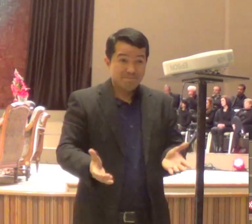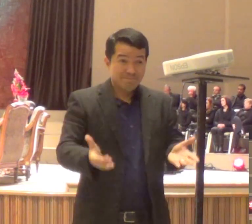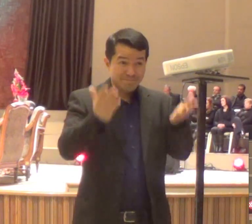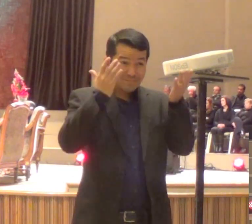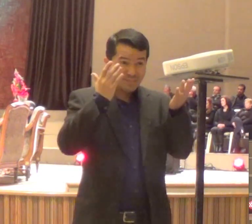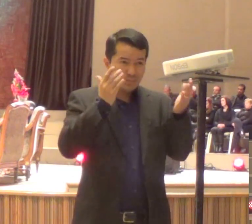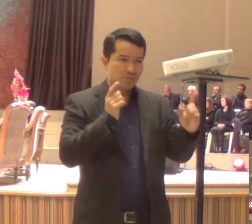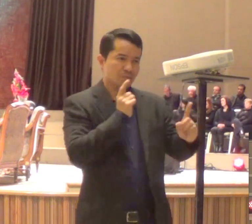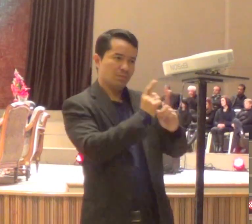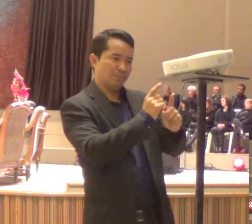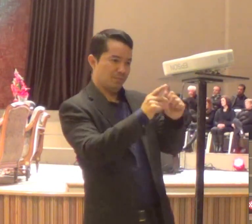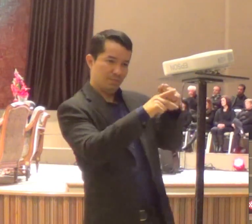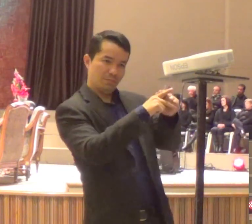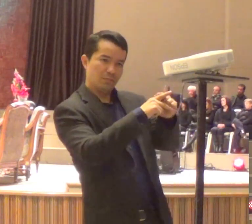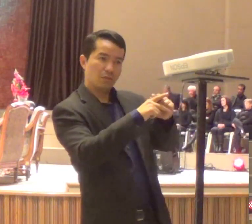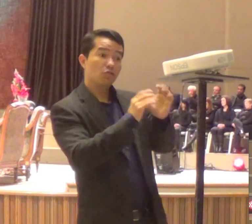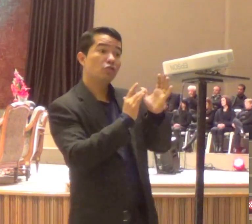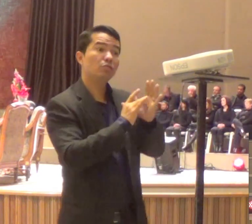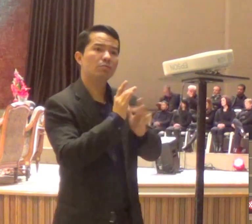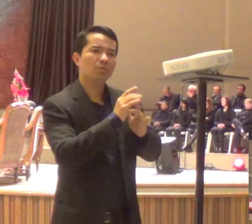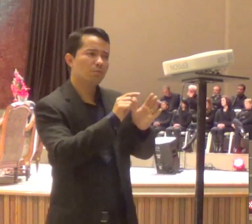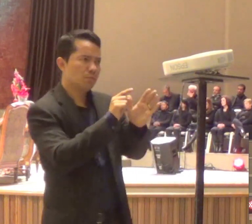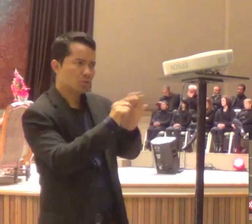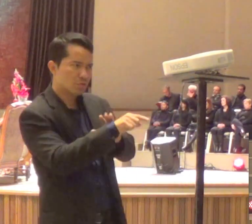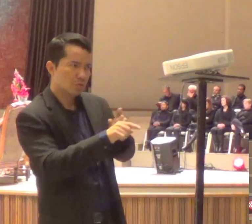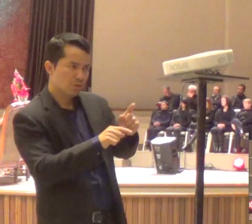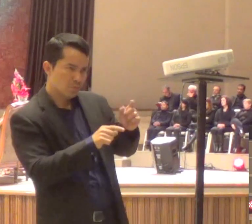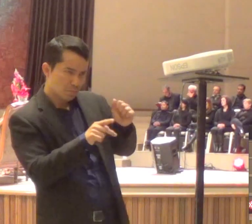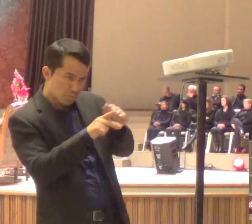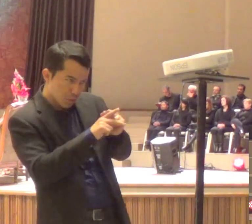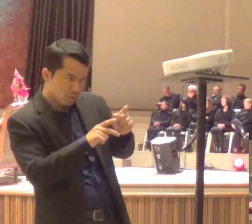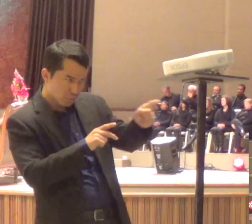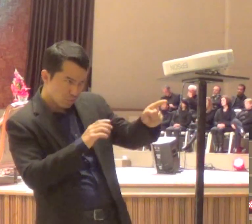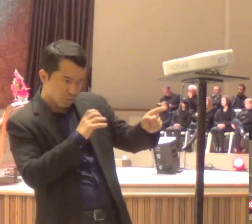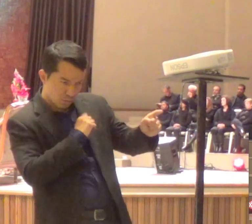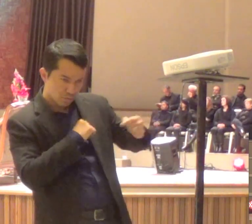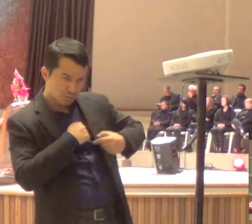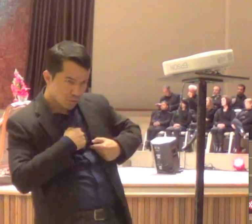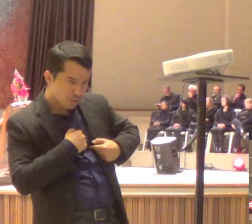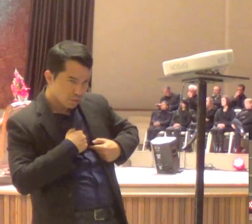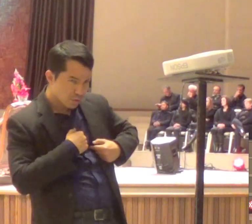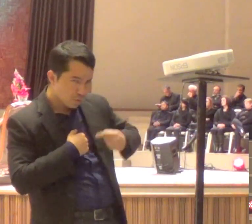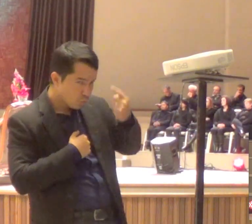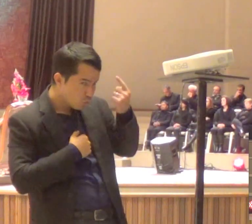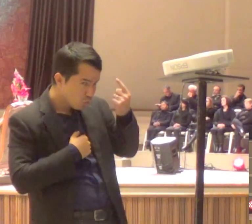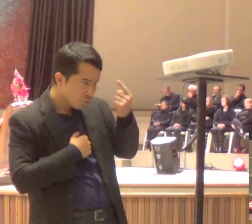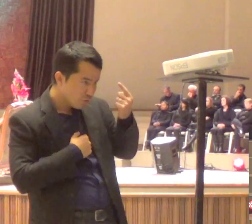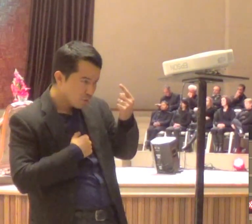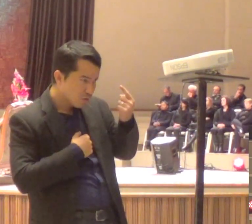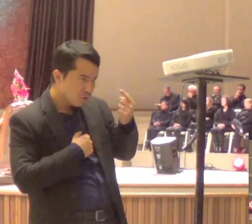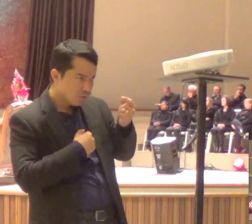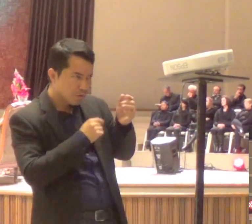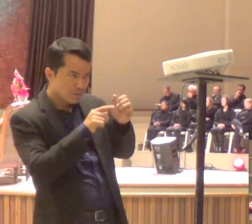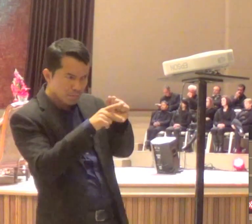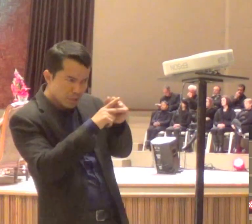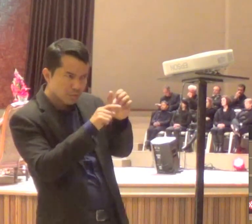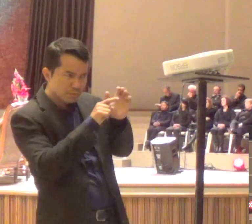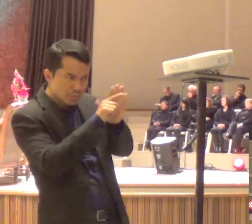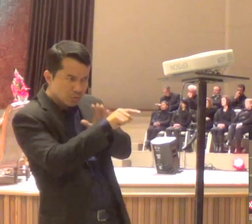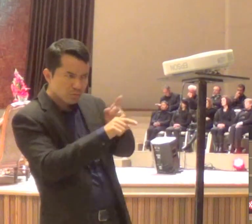Pedro tu me amas, para que ele nunca mais, esquecesse, que aquelas três vezes, que ele negou, já foram canceladas, pelas três vezes,